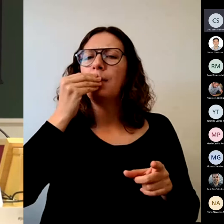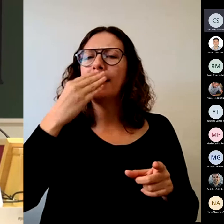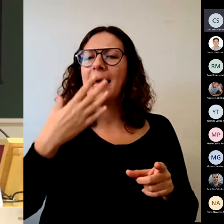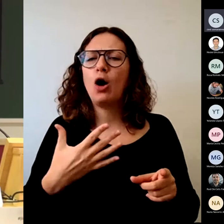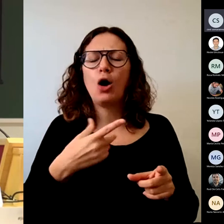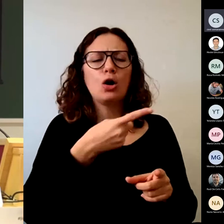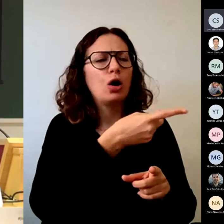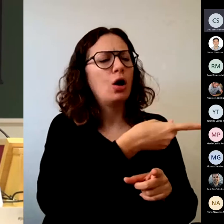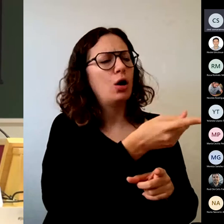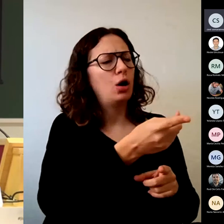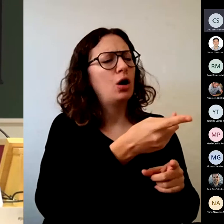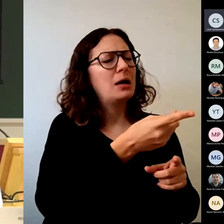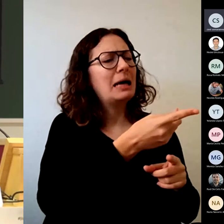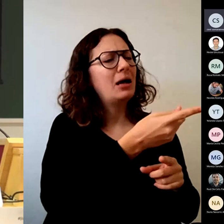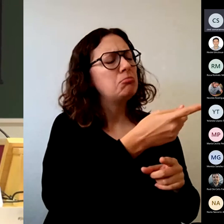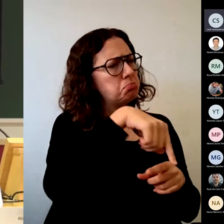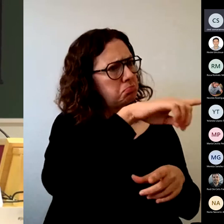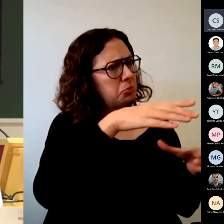compañeros que yo